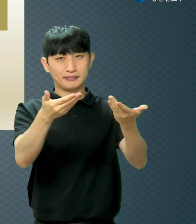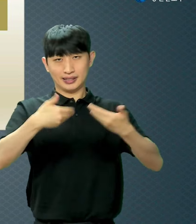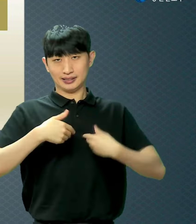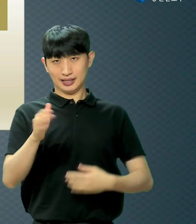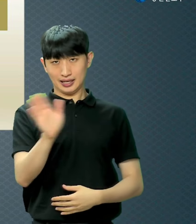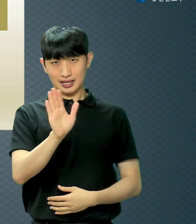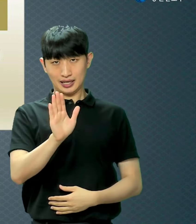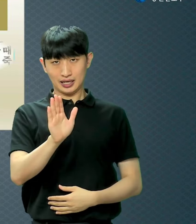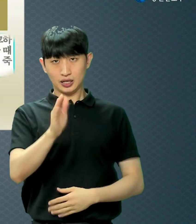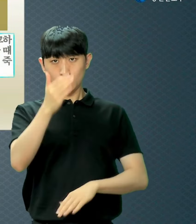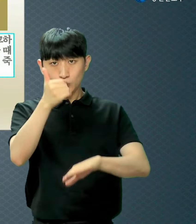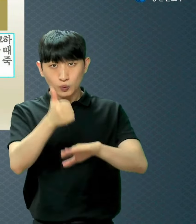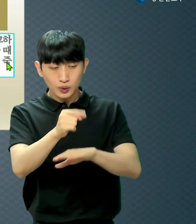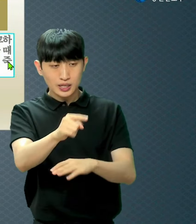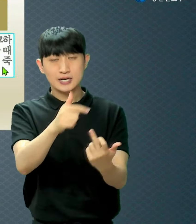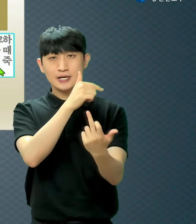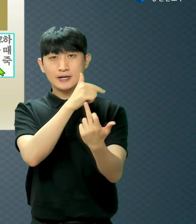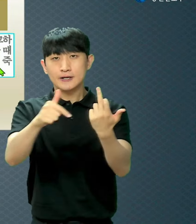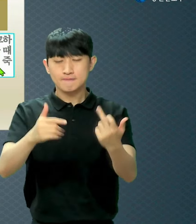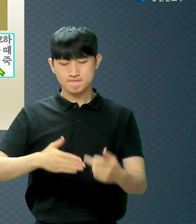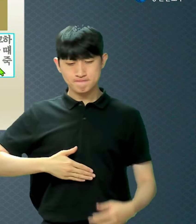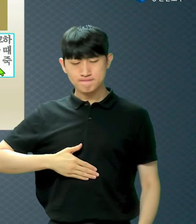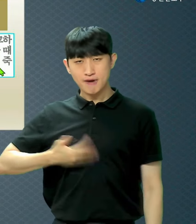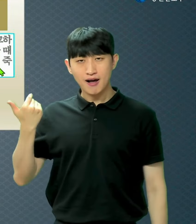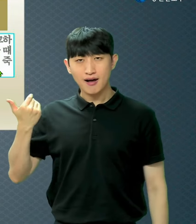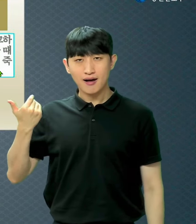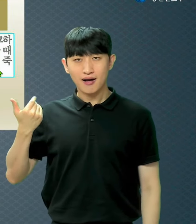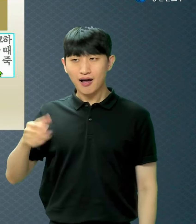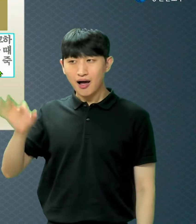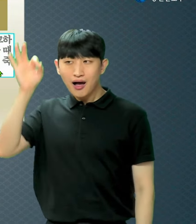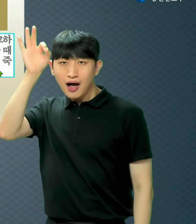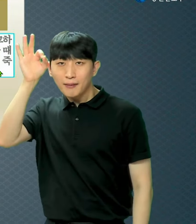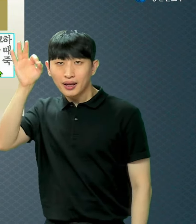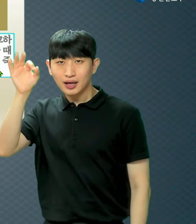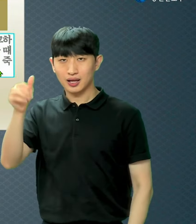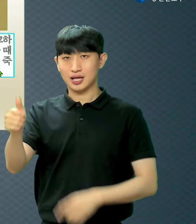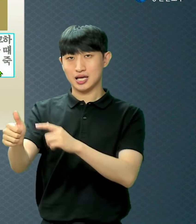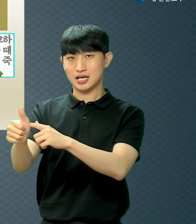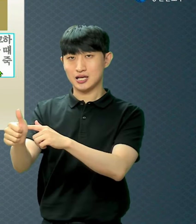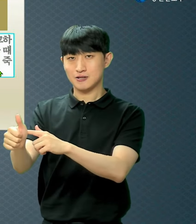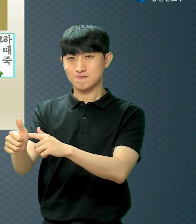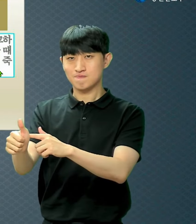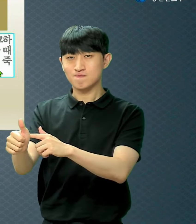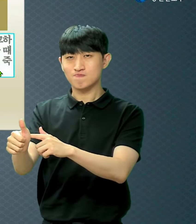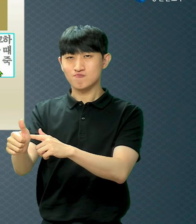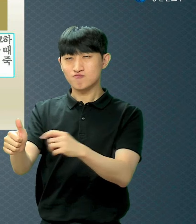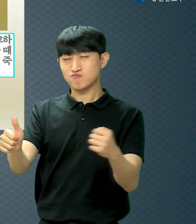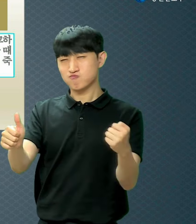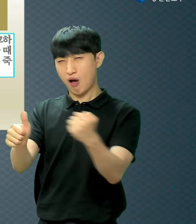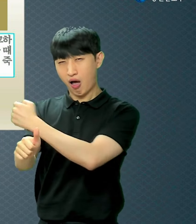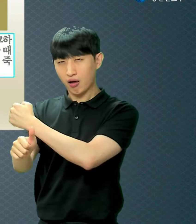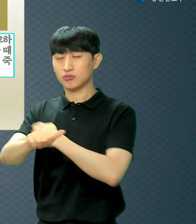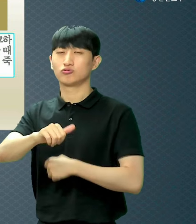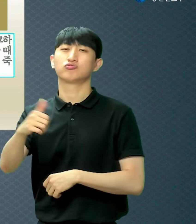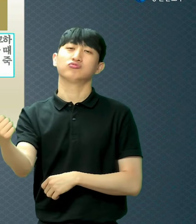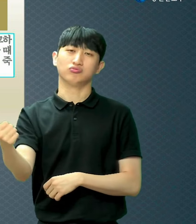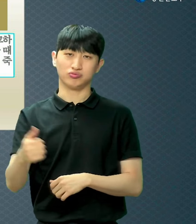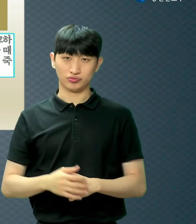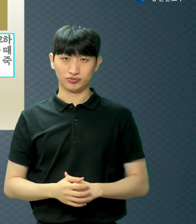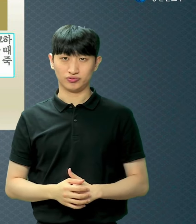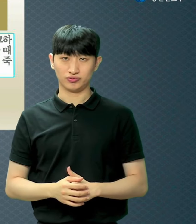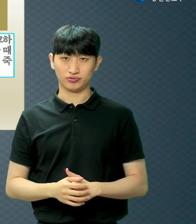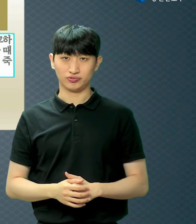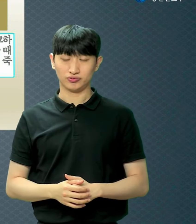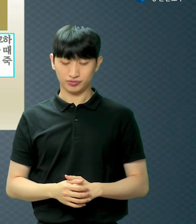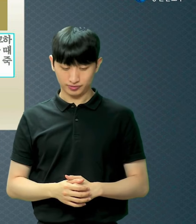결국에 동생을 쳐 죽였어요 첫 번째 살인입니다 그러면